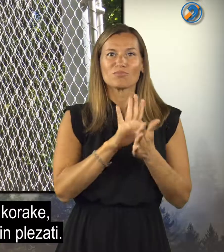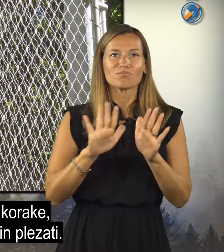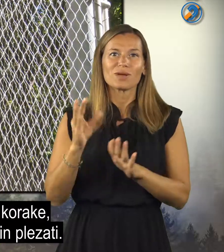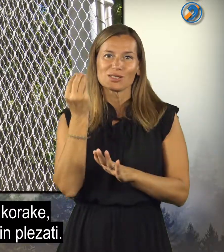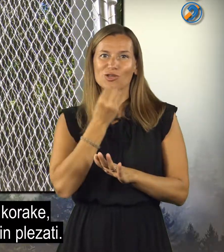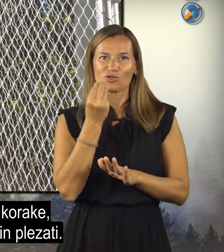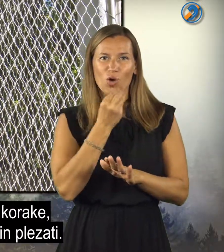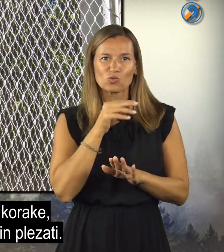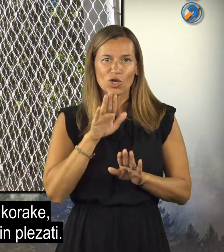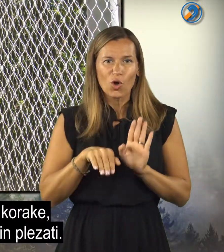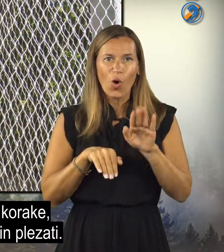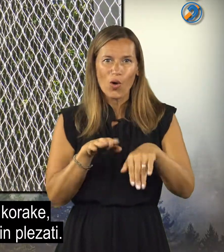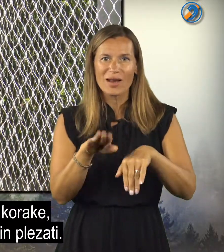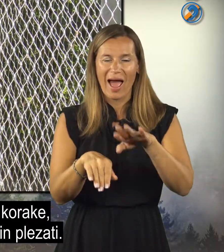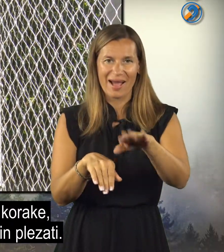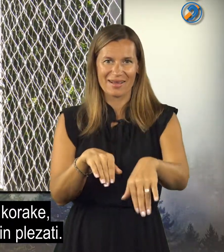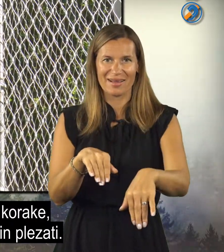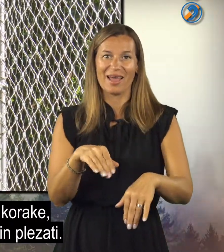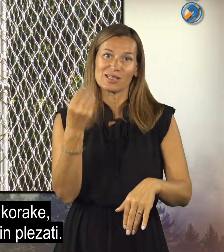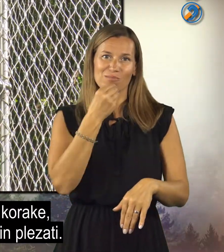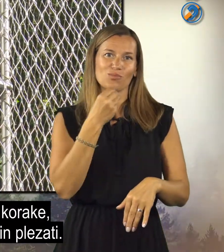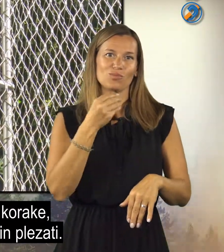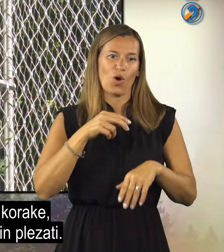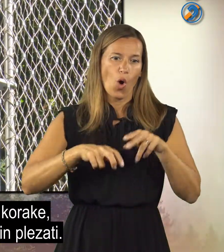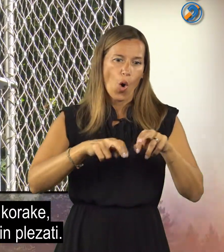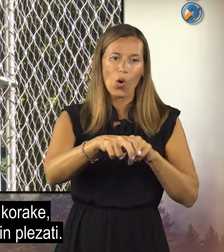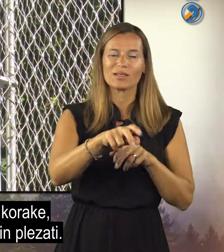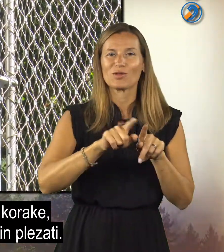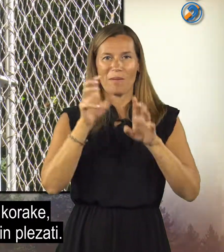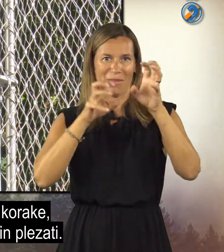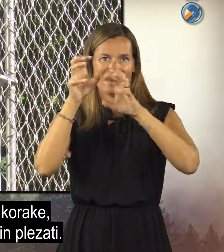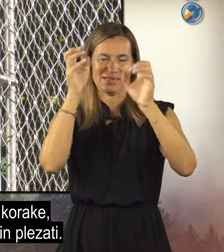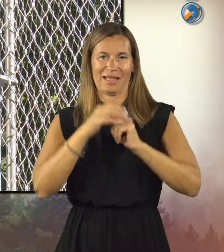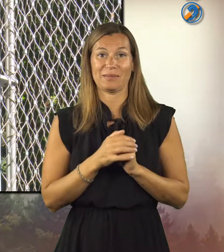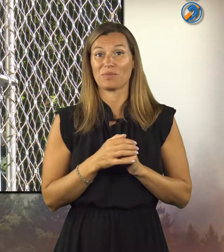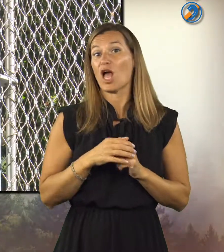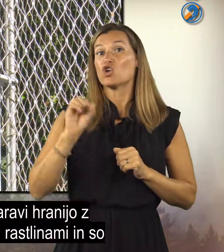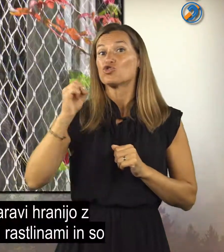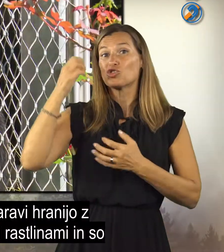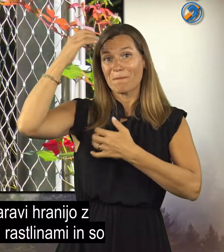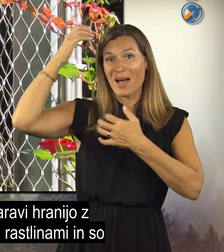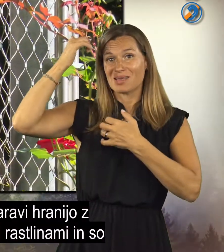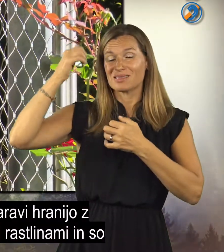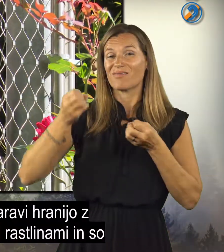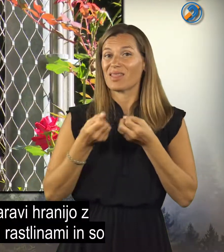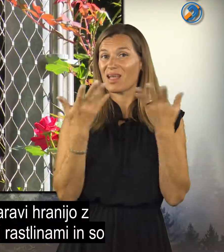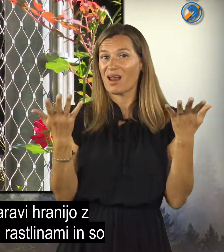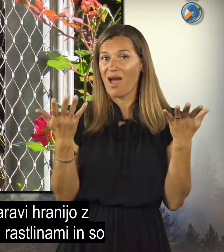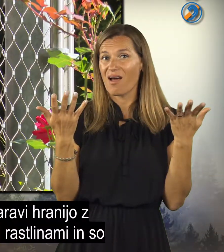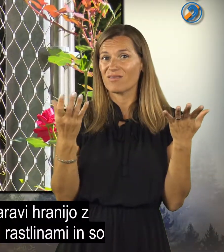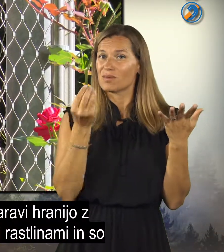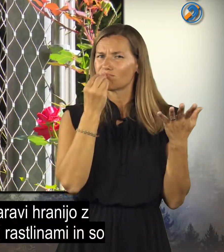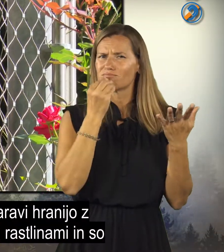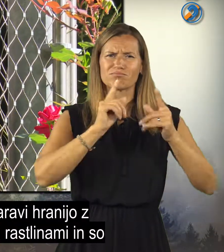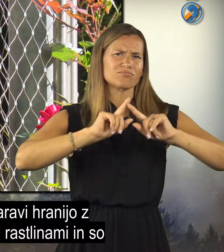svoje prve korake, se oči v bistvu hoditi in malo plezati. Šimpanzi v naravi se